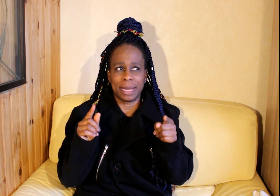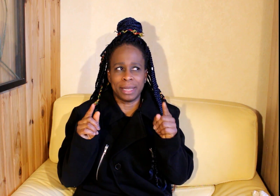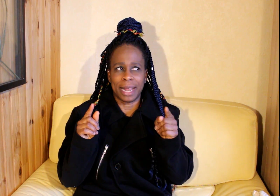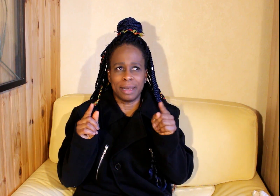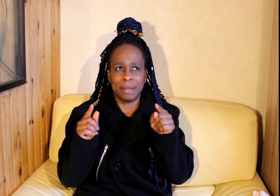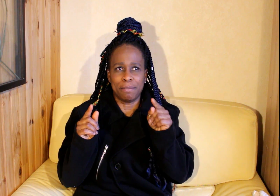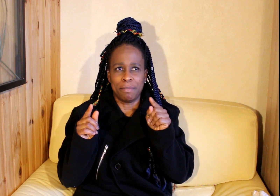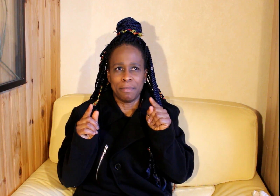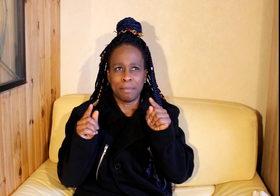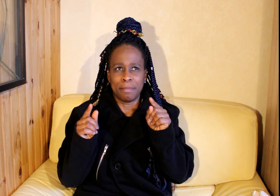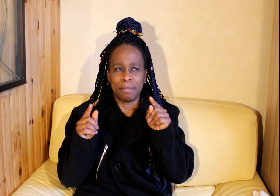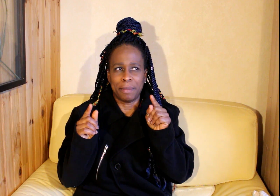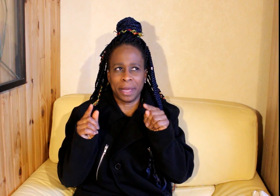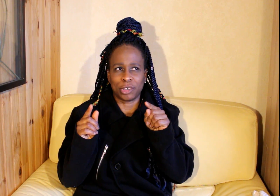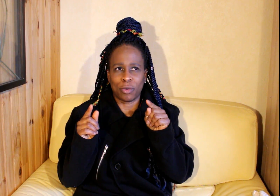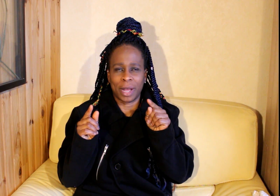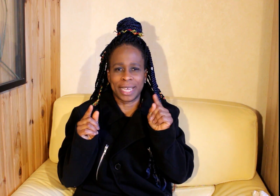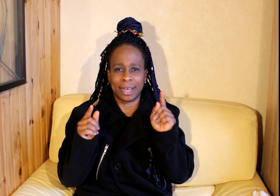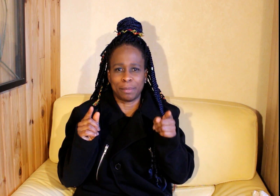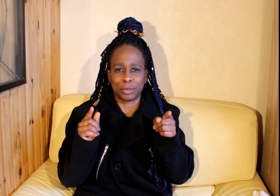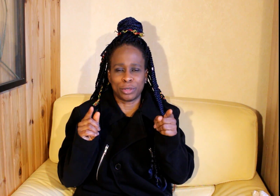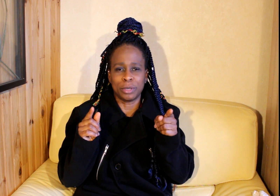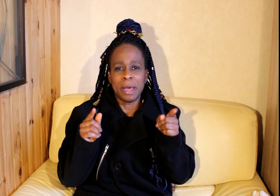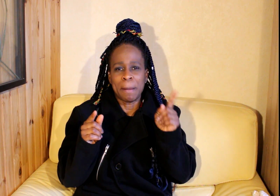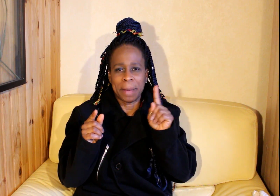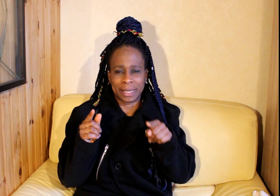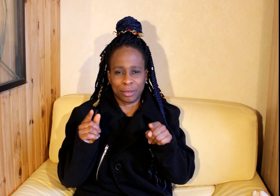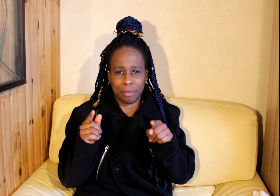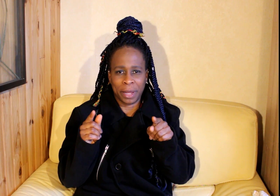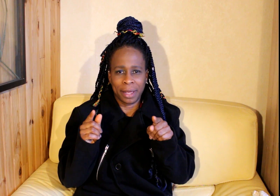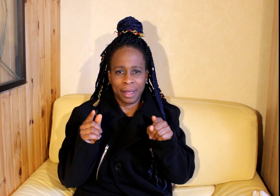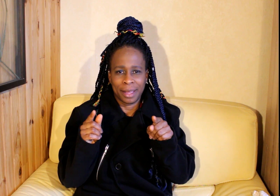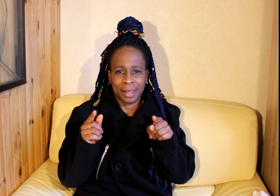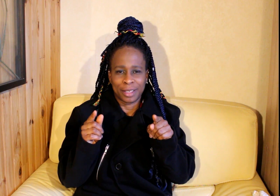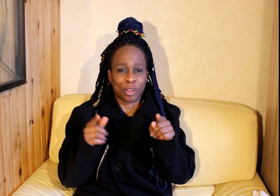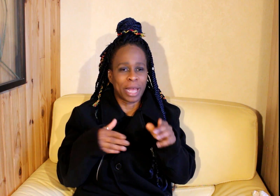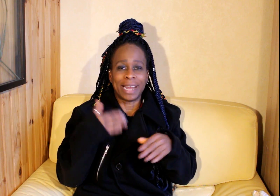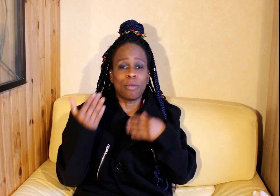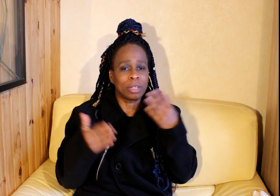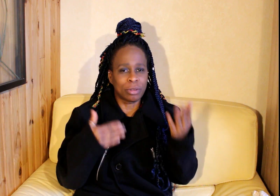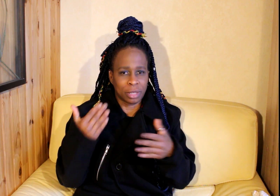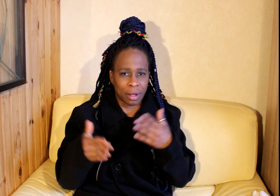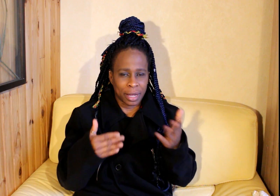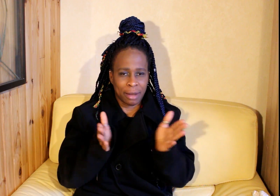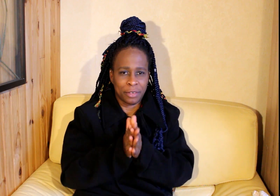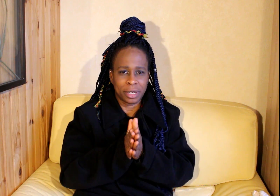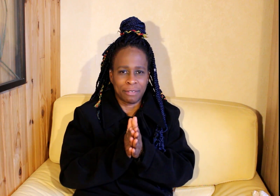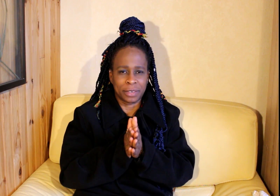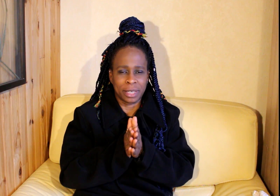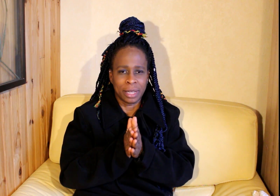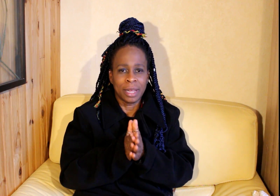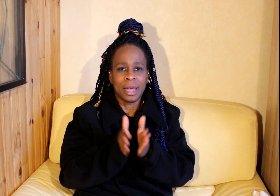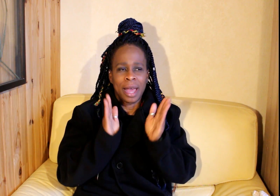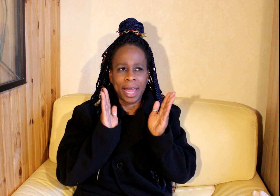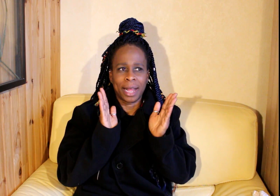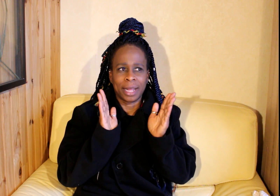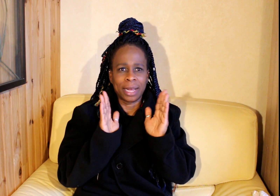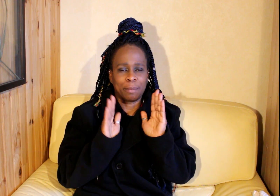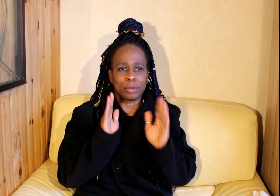Nelly B Je crois Qui a répondu Mais elle s trompée Donc elle commande tout le temps Elle vient d'Afrique Elle répond